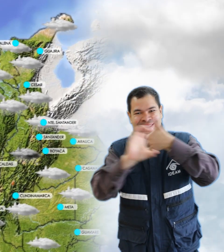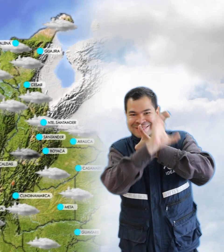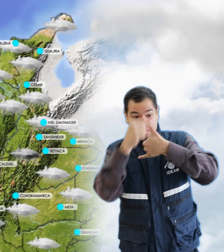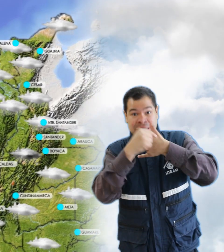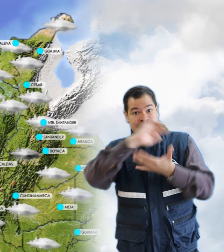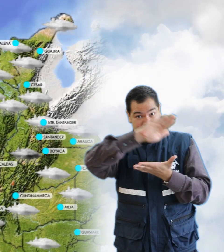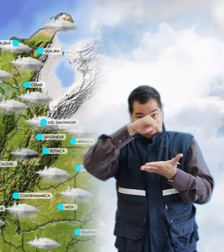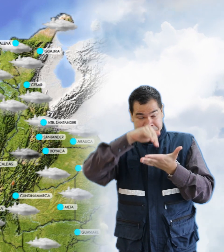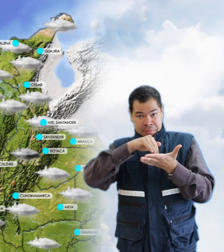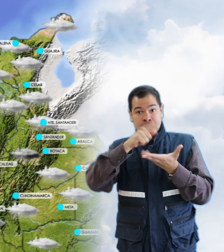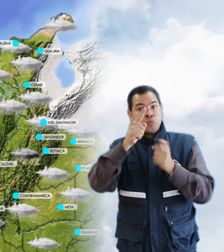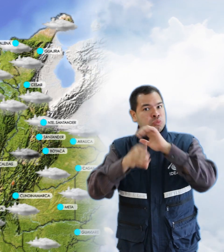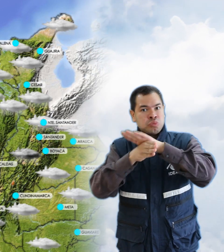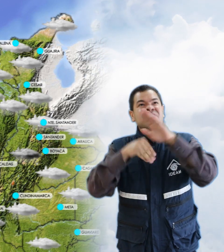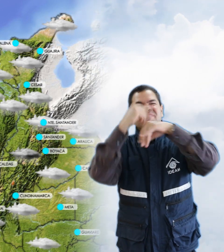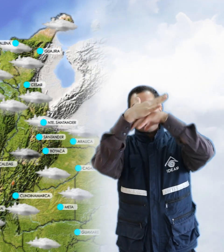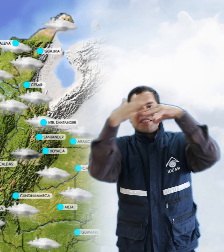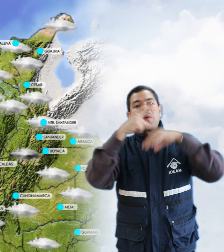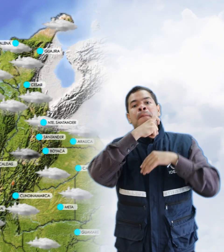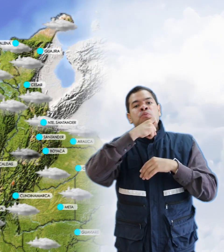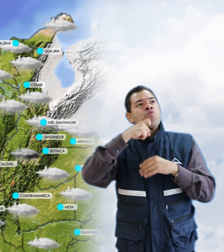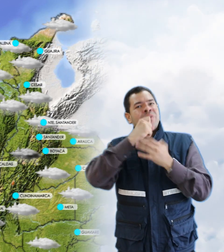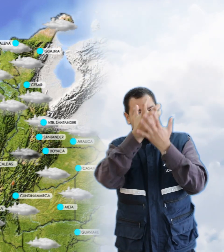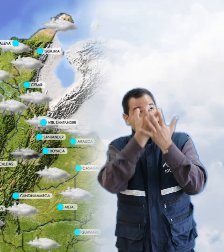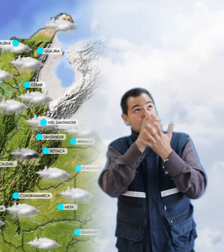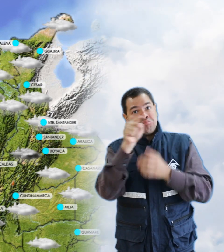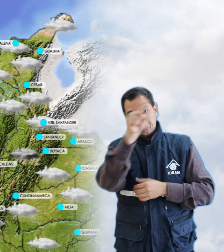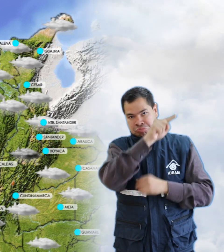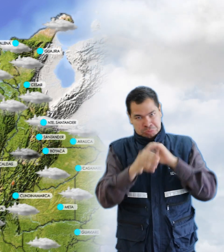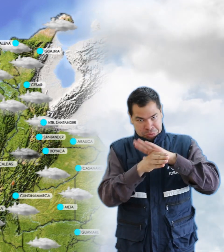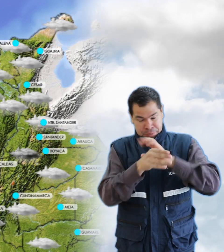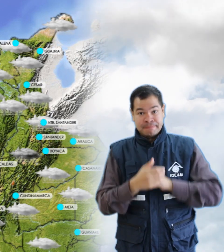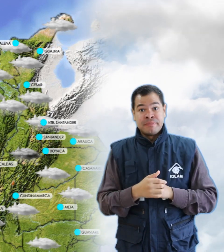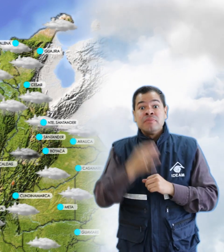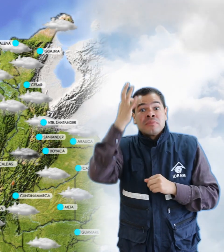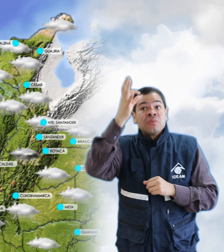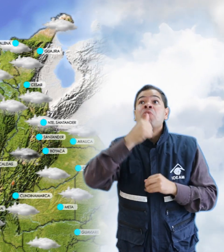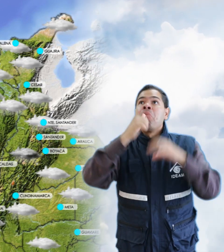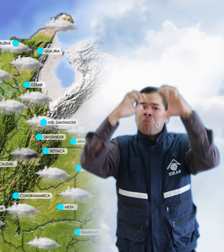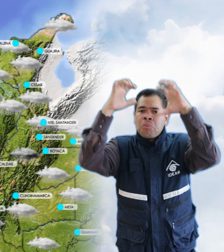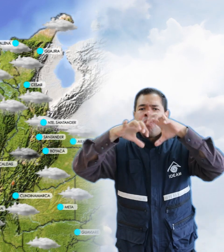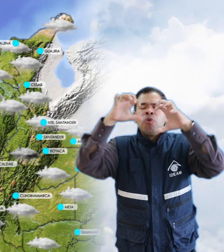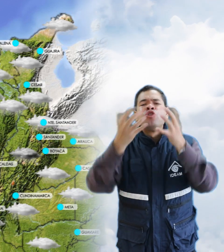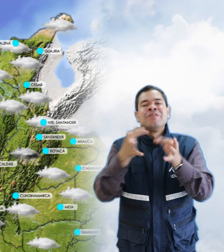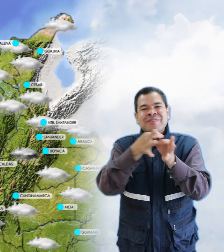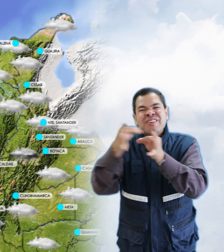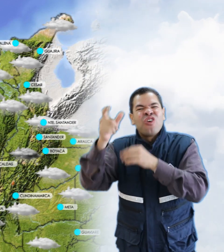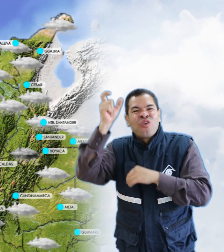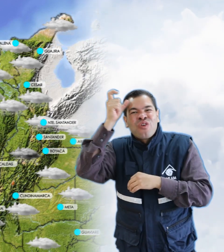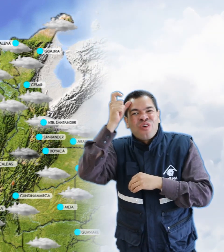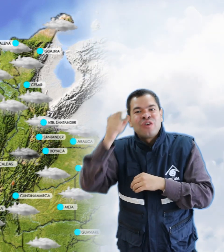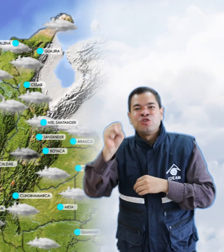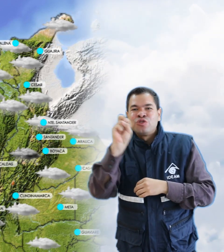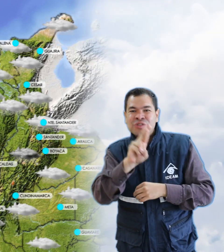región Caribe prevalecerán las condiciones de tiempo seco. Son estimadas algunas precipitaciones en sectores de Córdoba,